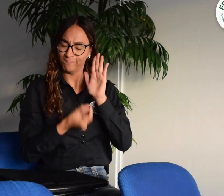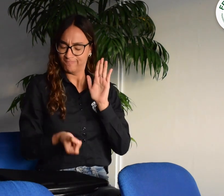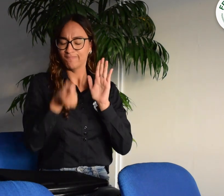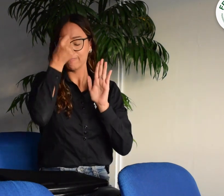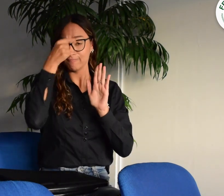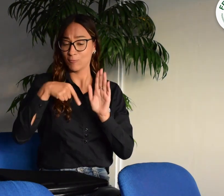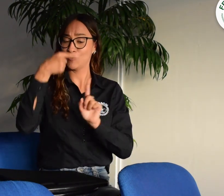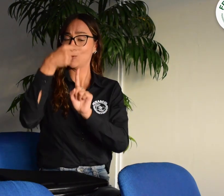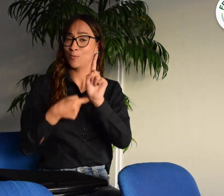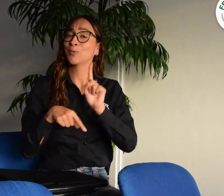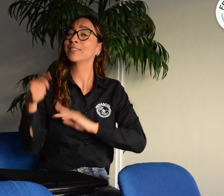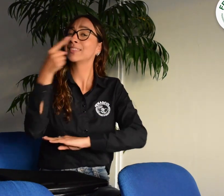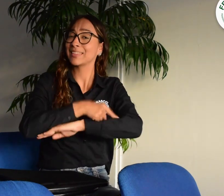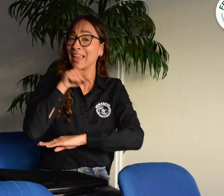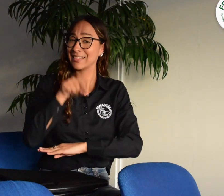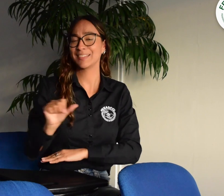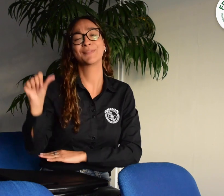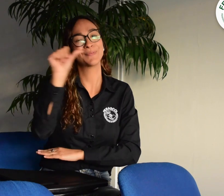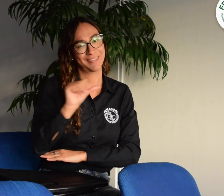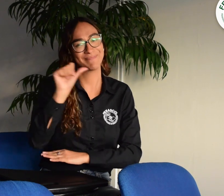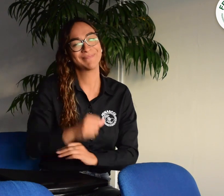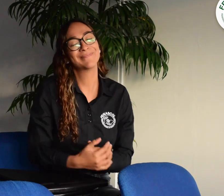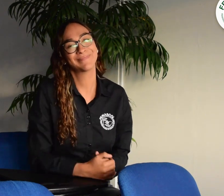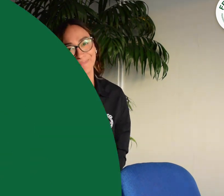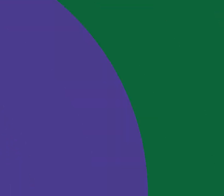cumplimiento de la ley? Es un tema importante para recordar este mes de agosto.